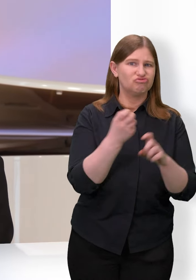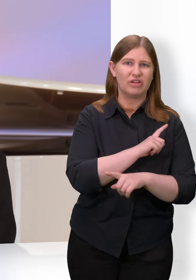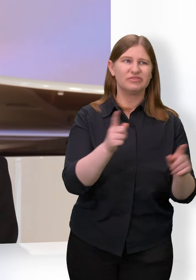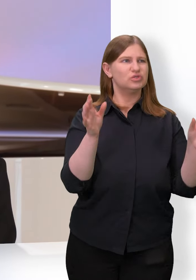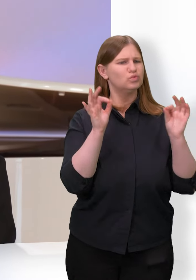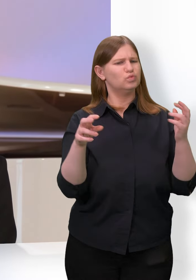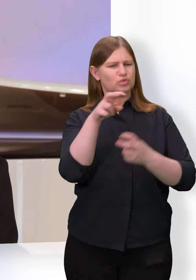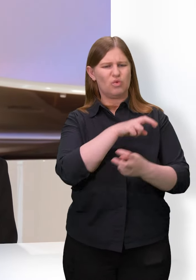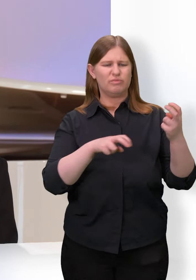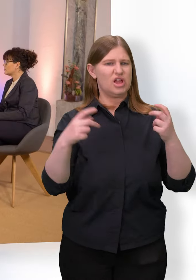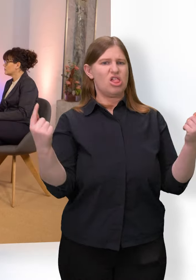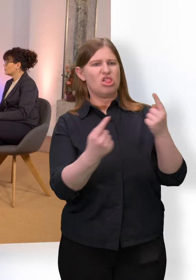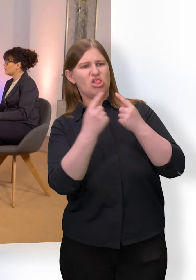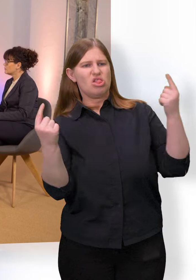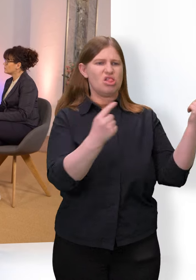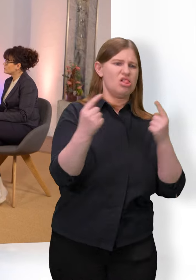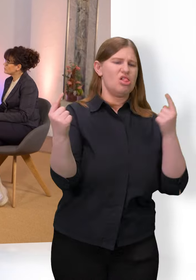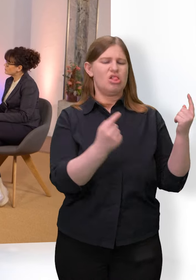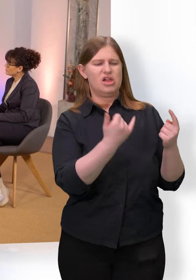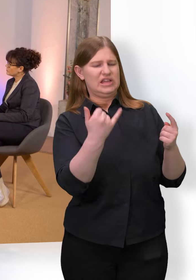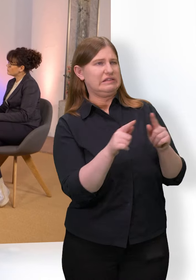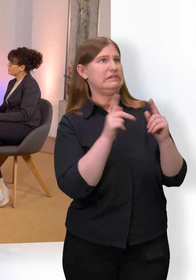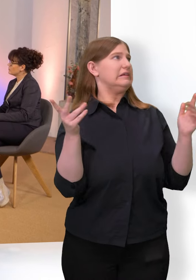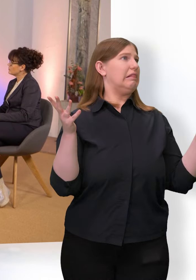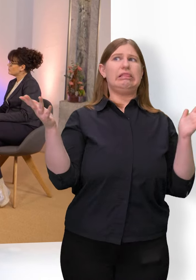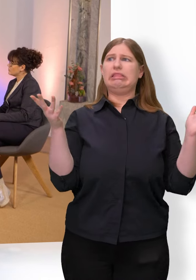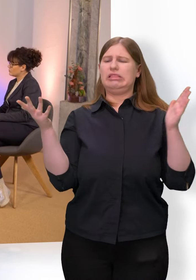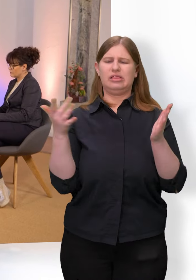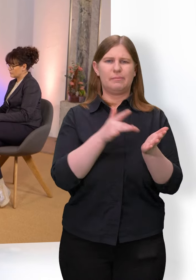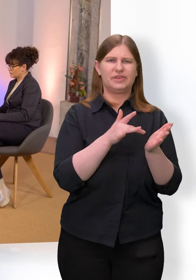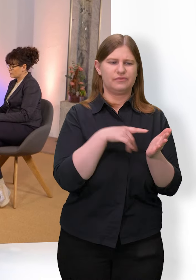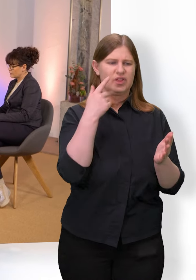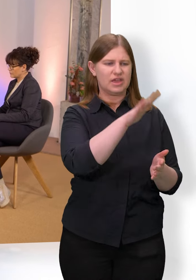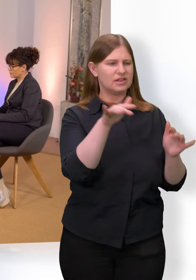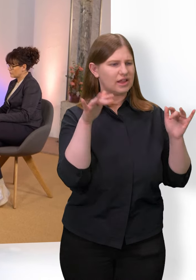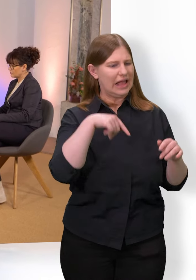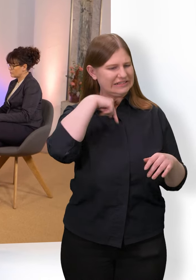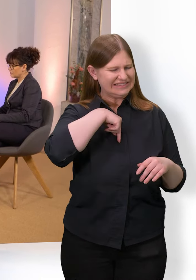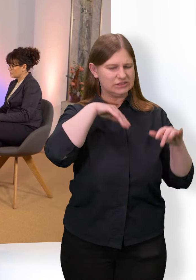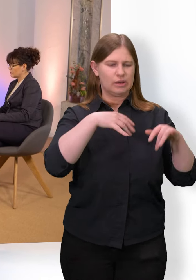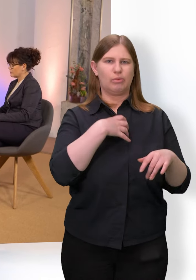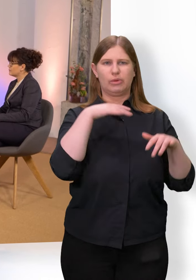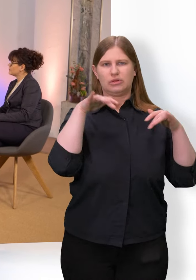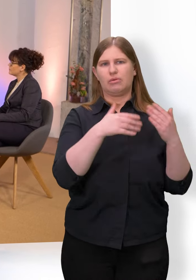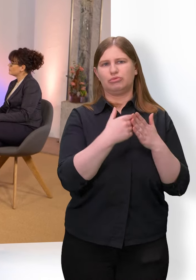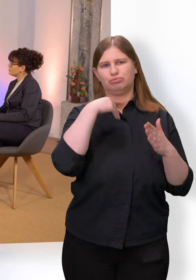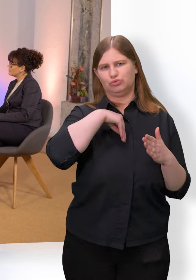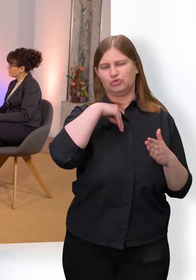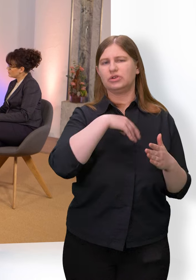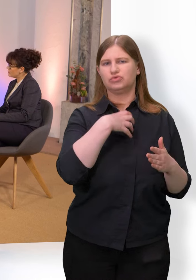miteinander umzugehen. Wir haben Kinder bei uns, die mit sich, in sich Probleme tragen, psychiatrische Krankheitsbilder